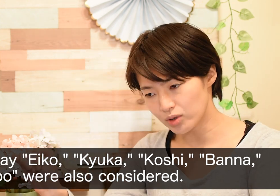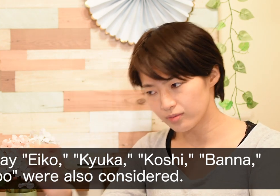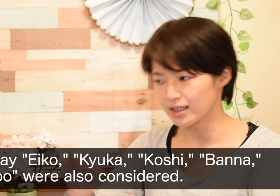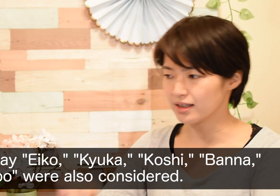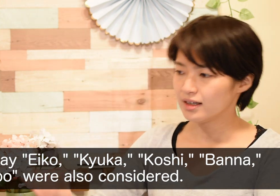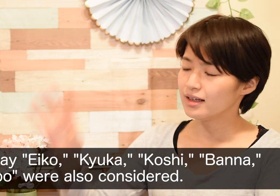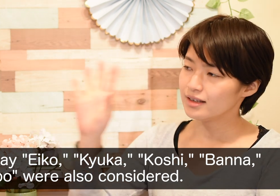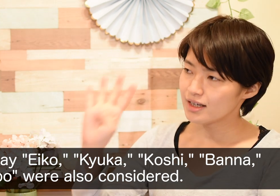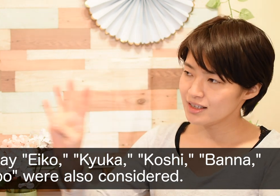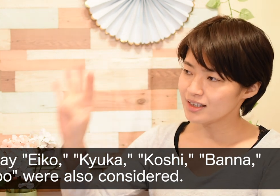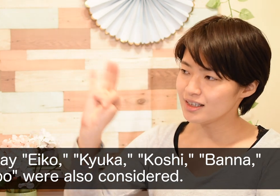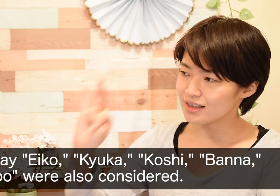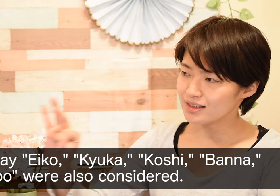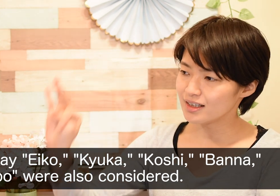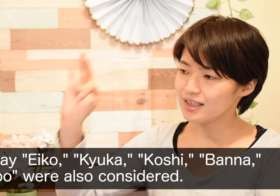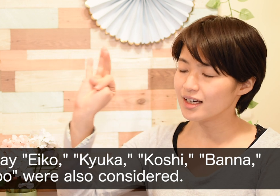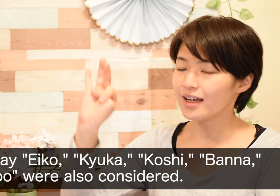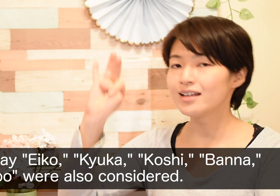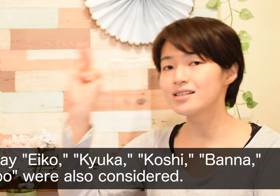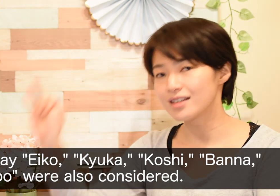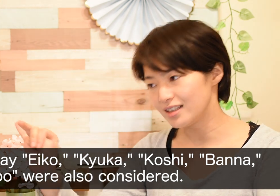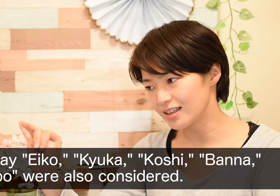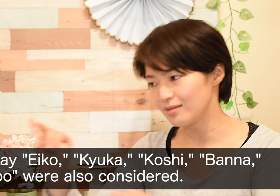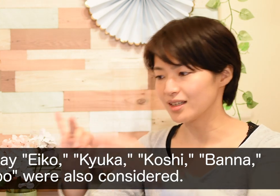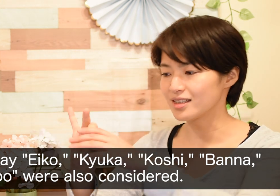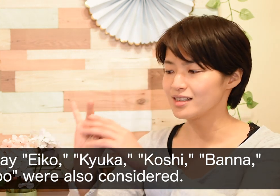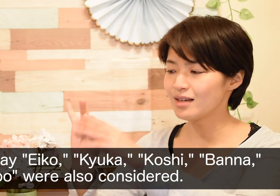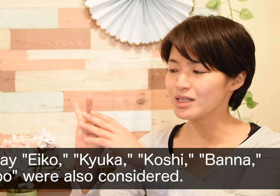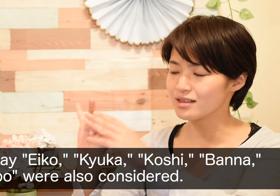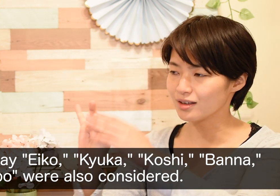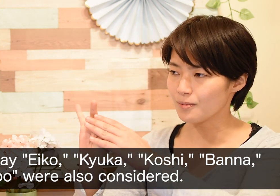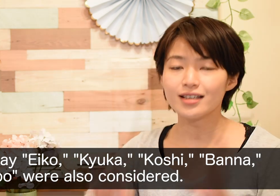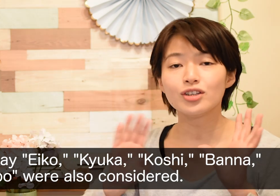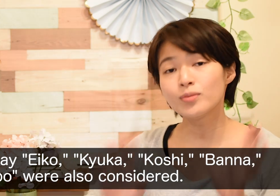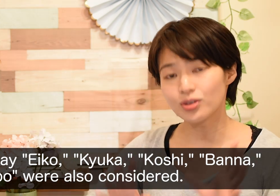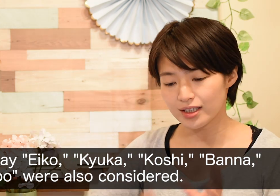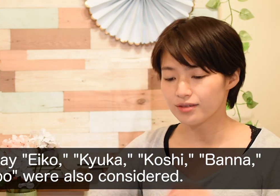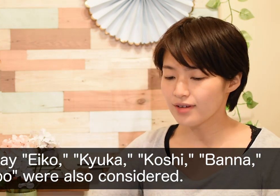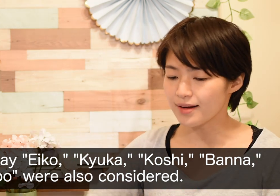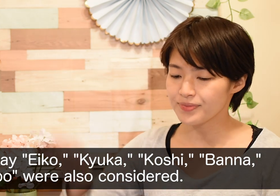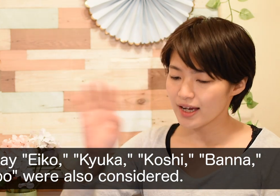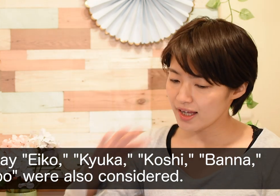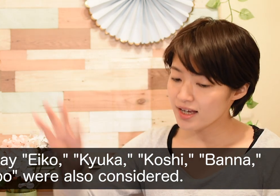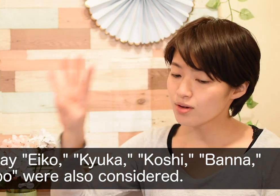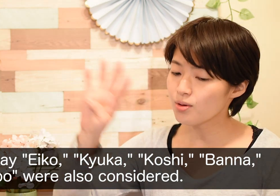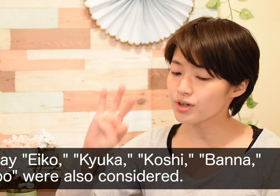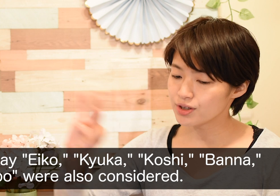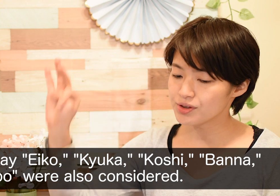ぽうみたいな、なになになになに、and、なになにで、読むときは、えいこう、きゅう